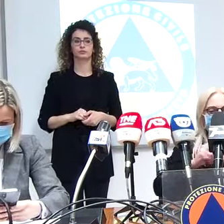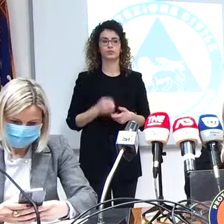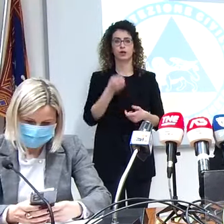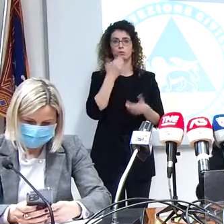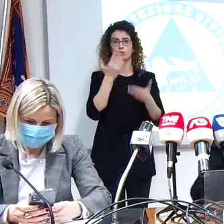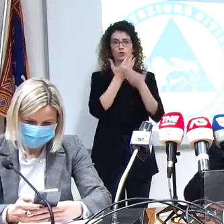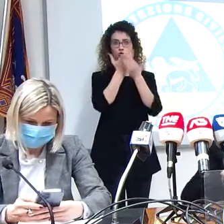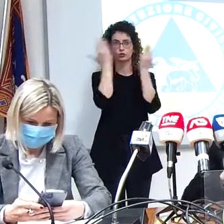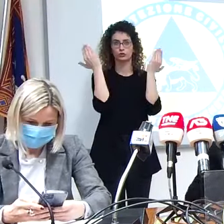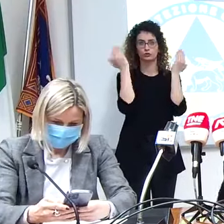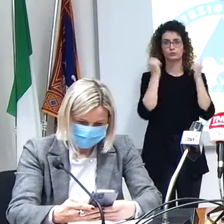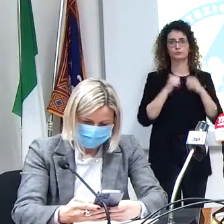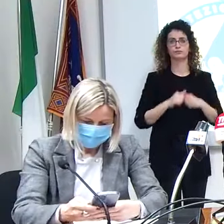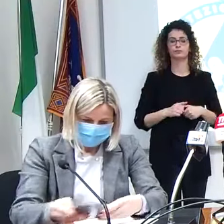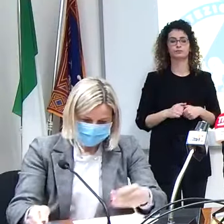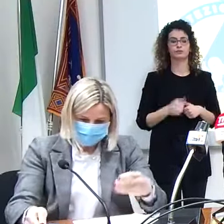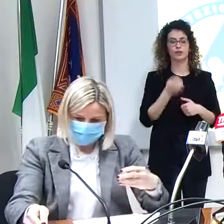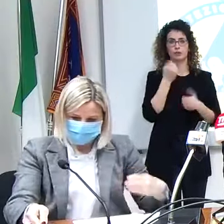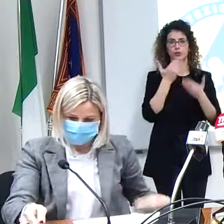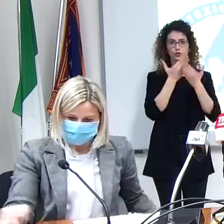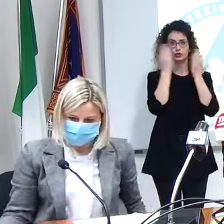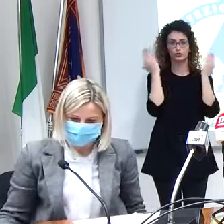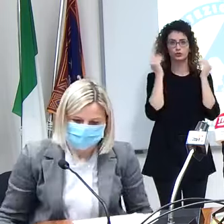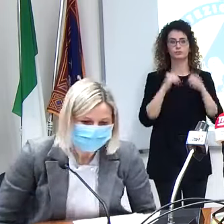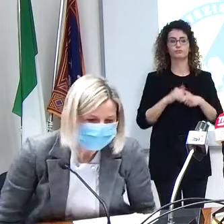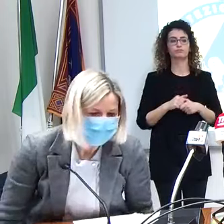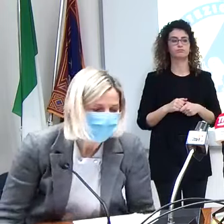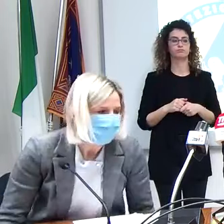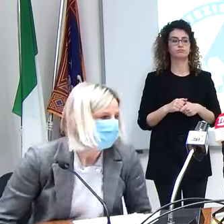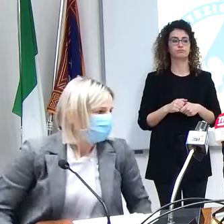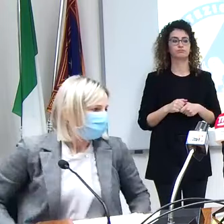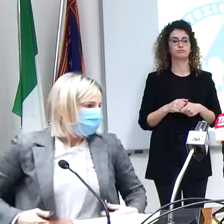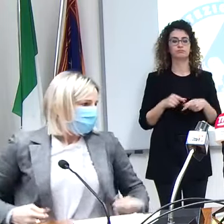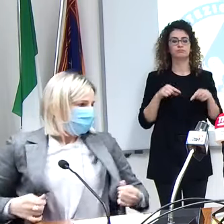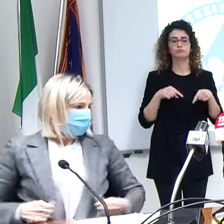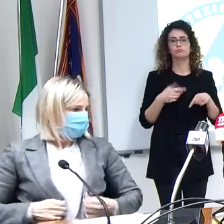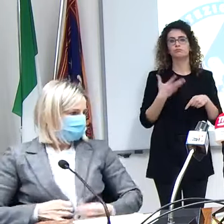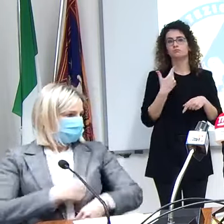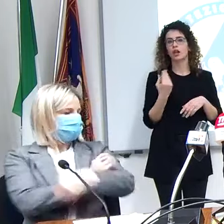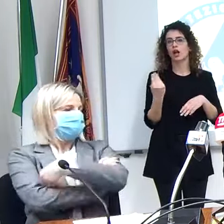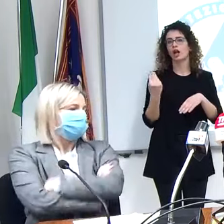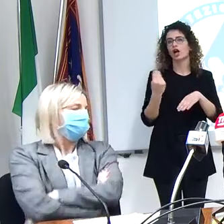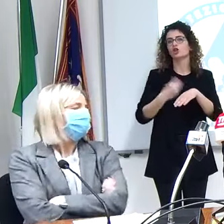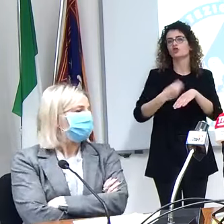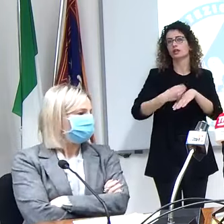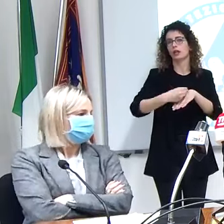buongiorno buongiorno questo vuole essere un aggiornamento